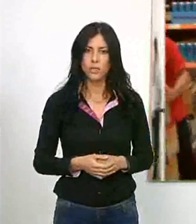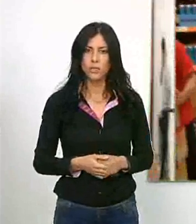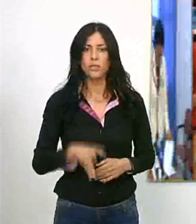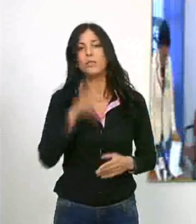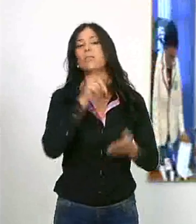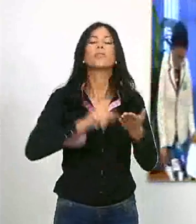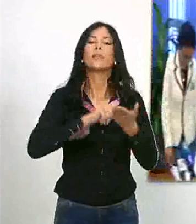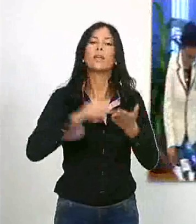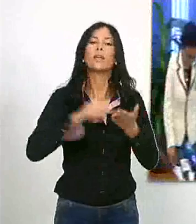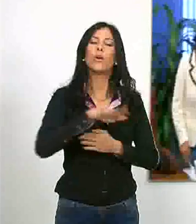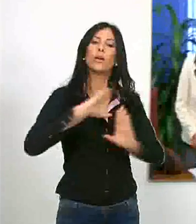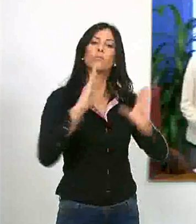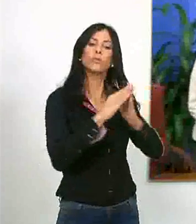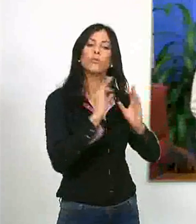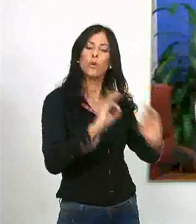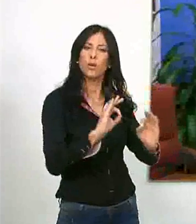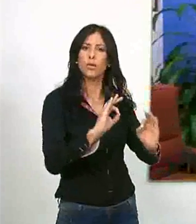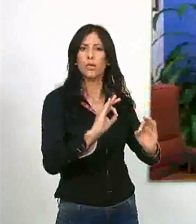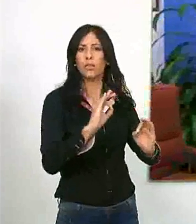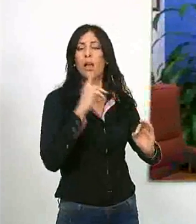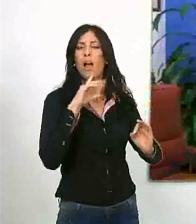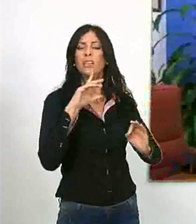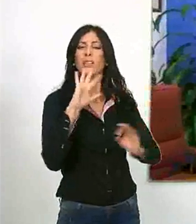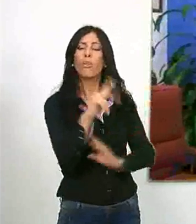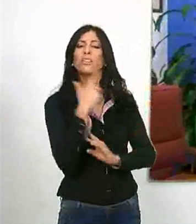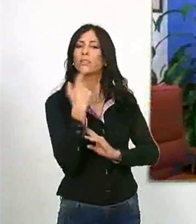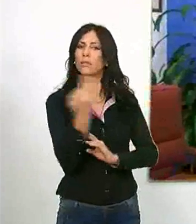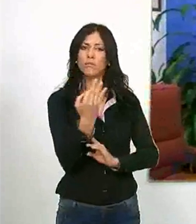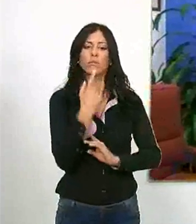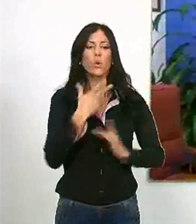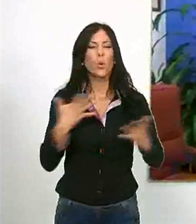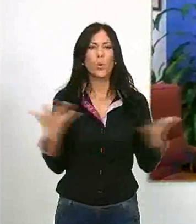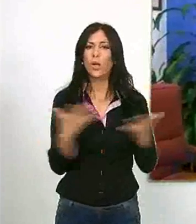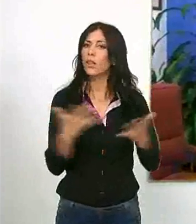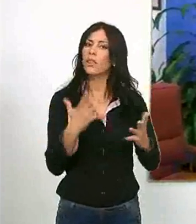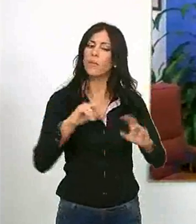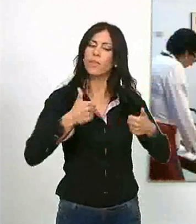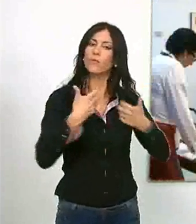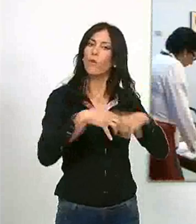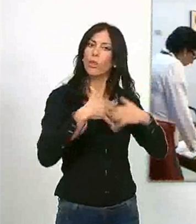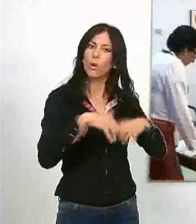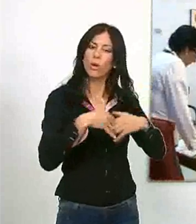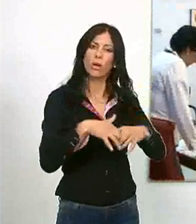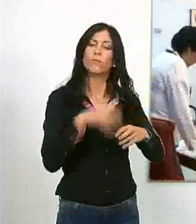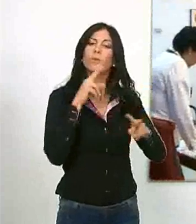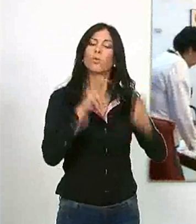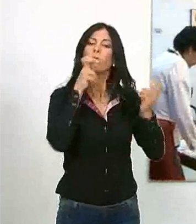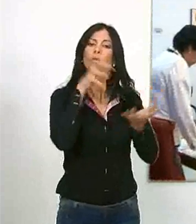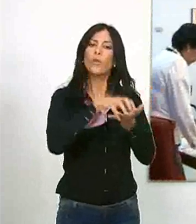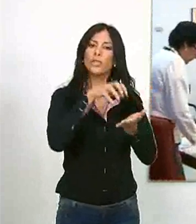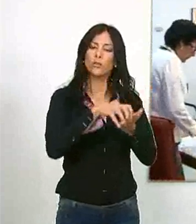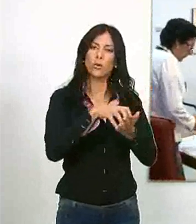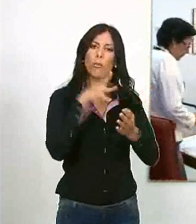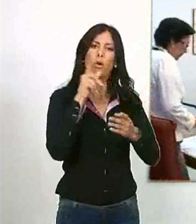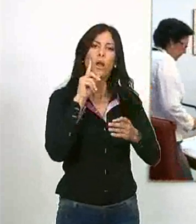La secretaria local del Partido Andalucista ha declarado que Motril requiere con urgencia la puesta en funcionamiento del